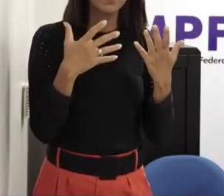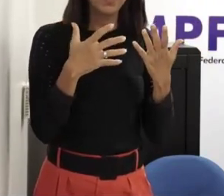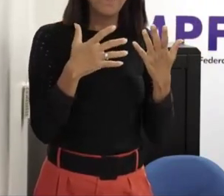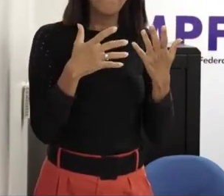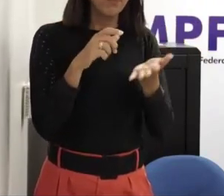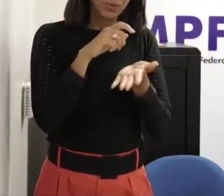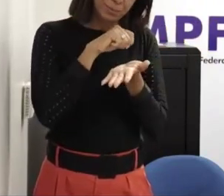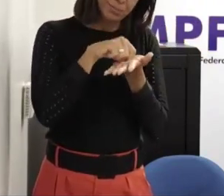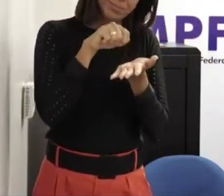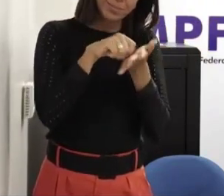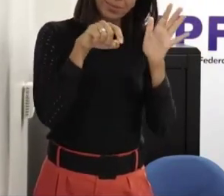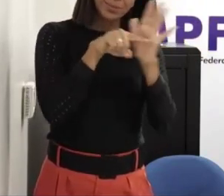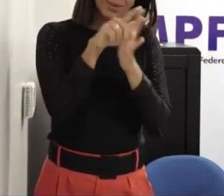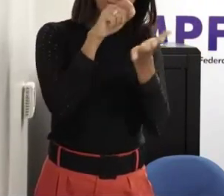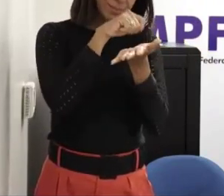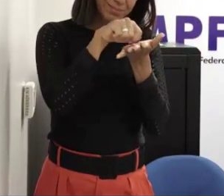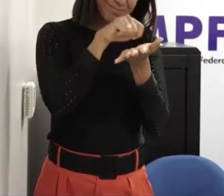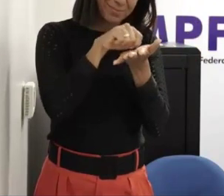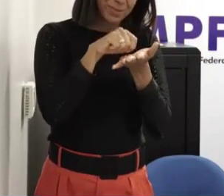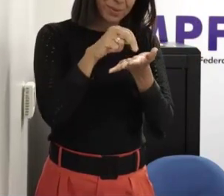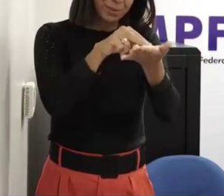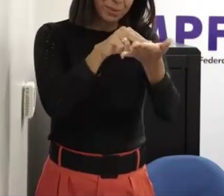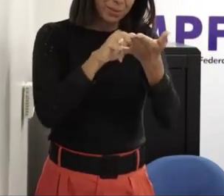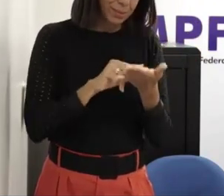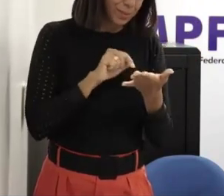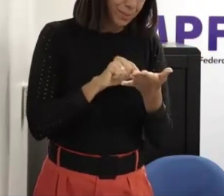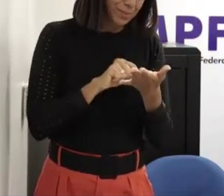pergunta por escrito também fique à vontade a gente recebe aqui